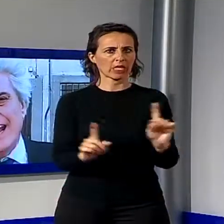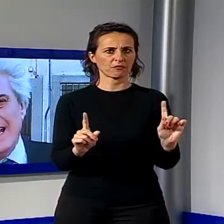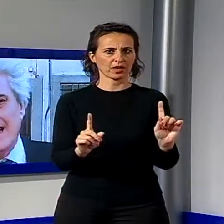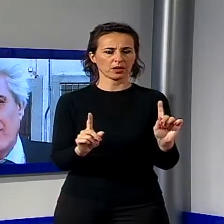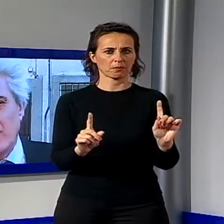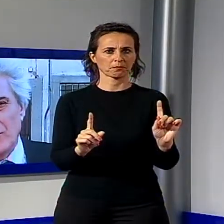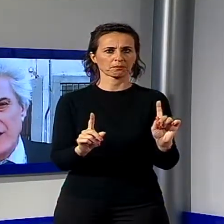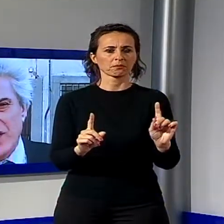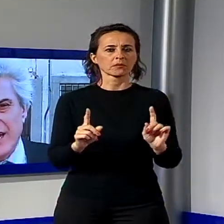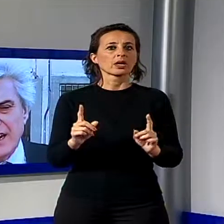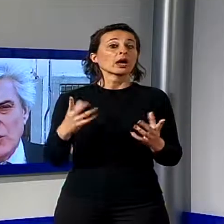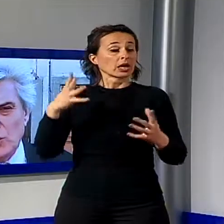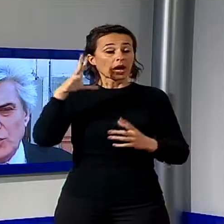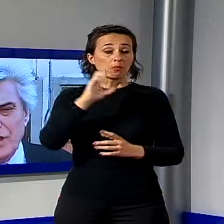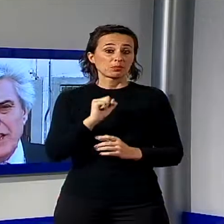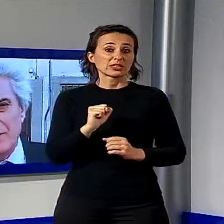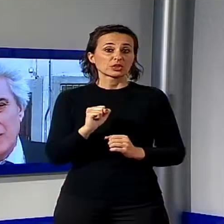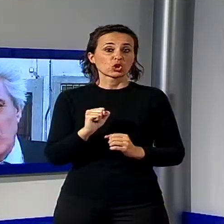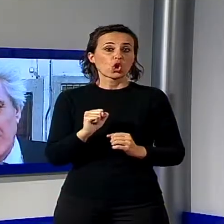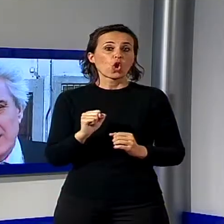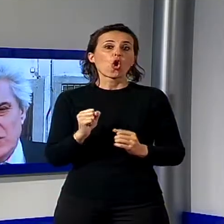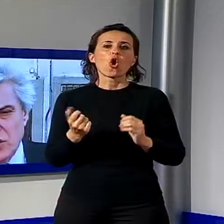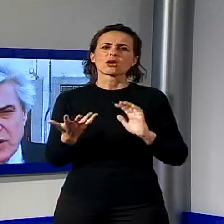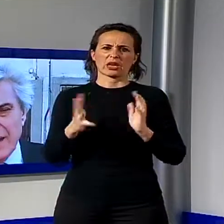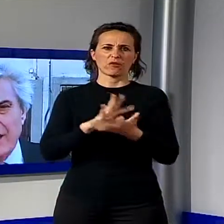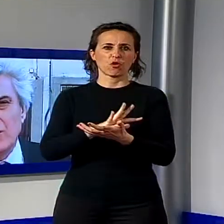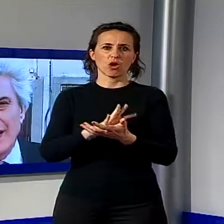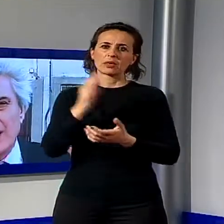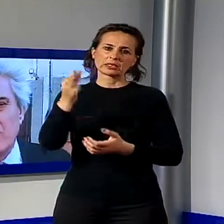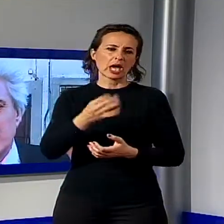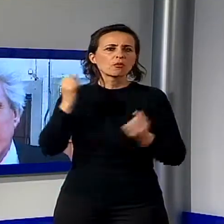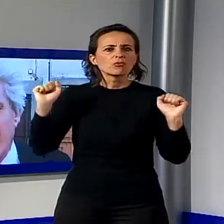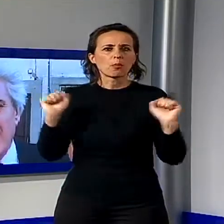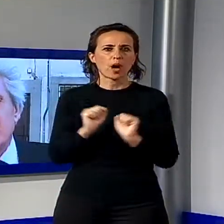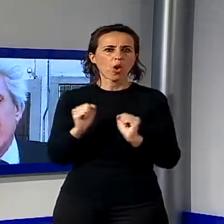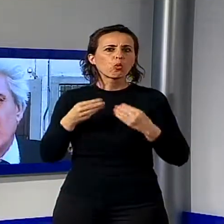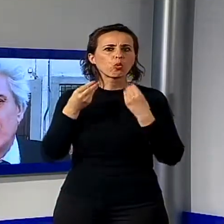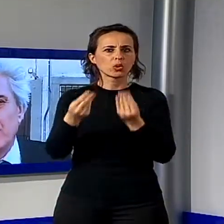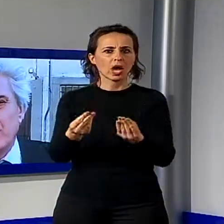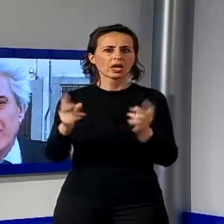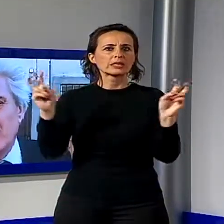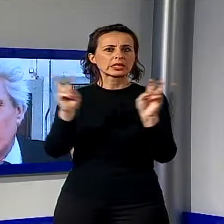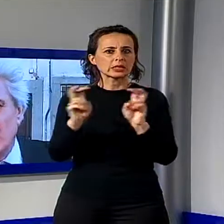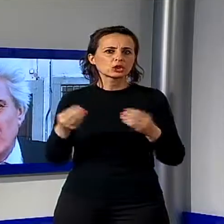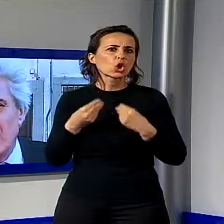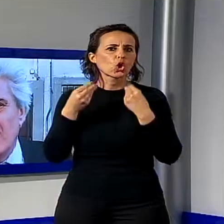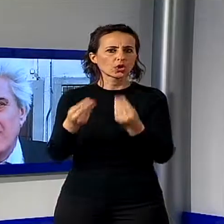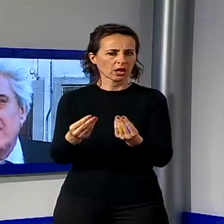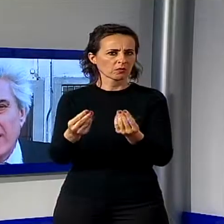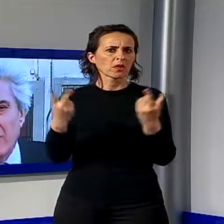grandi riforme generano dubbi, paure, tensioni, ma è naturale che così e sarà compito mio, nostro, far sì che